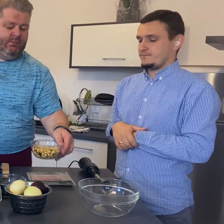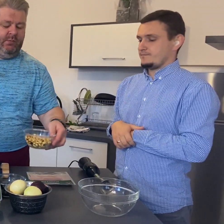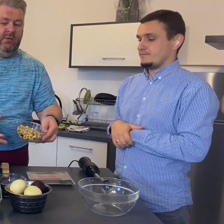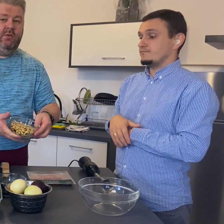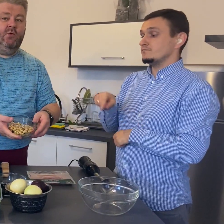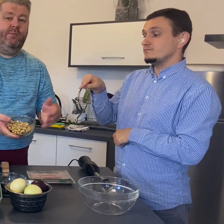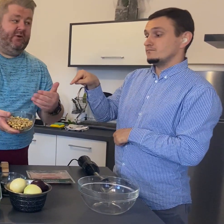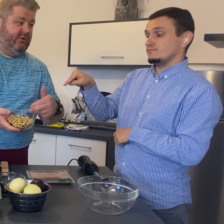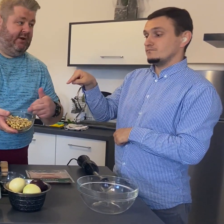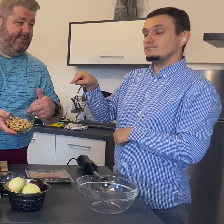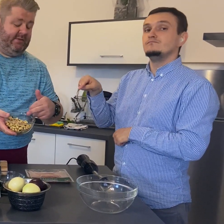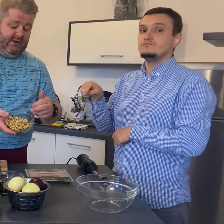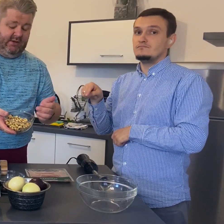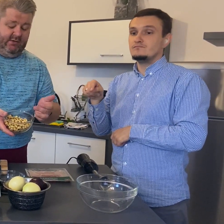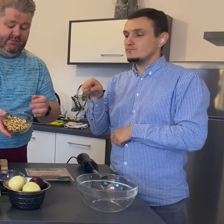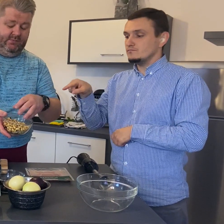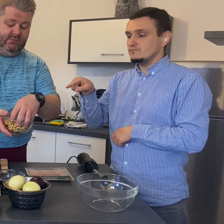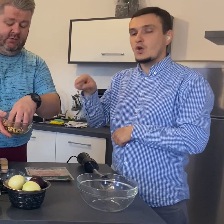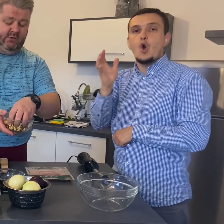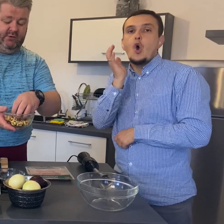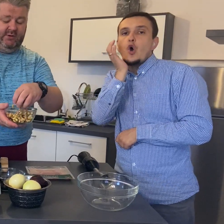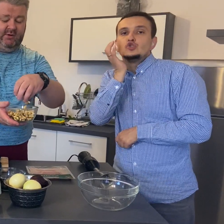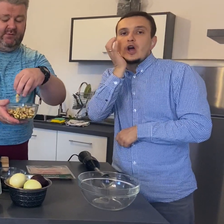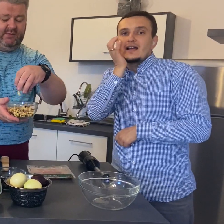Uprażone na patelni orzechy nerykowca.